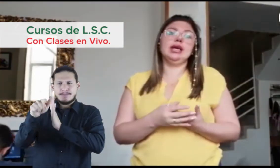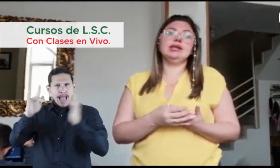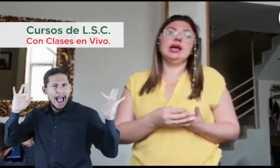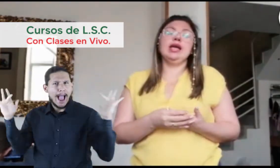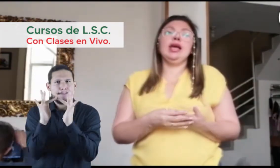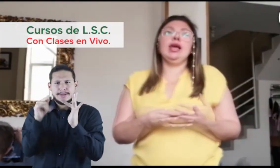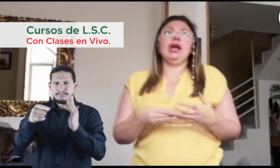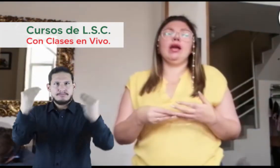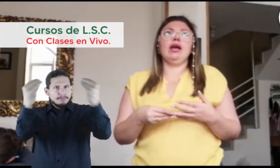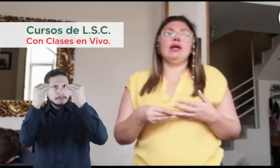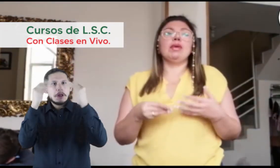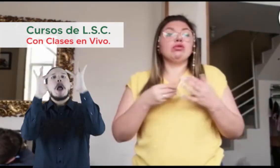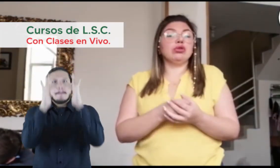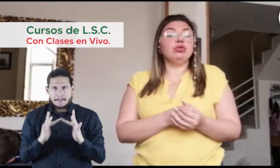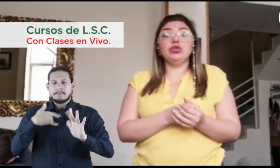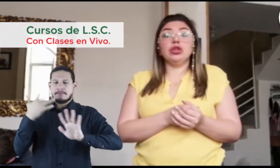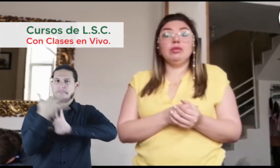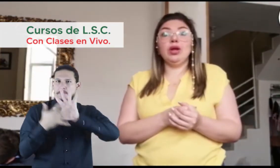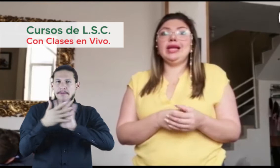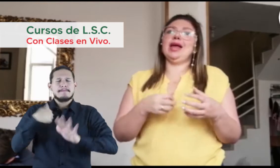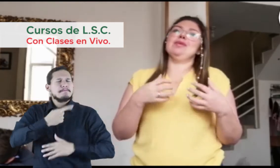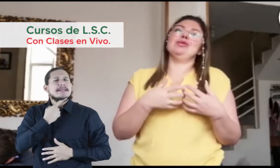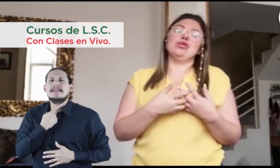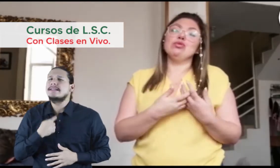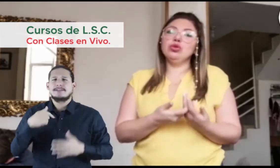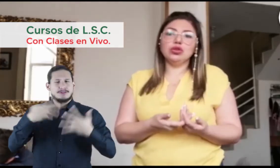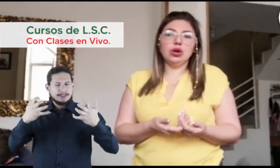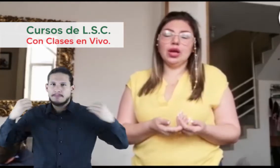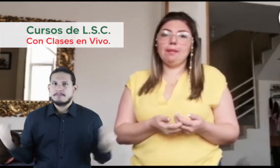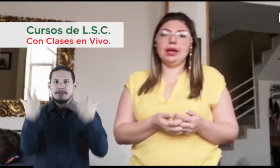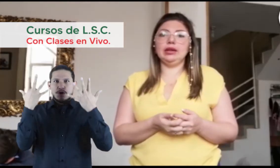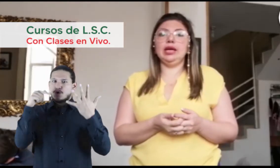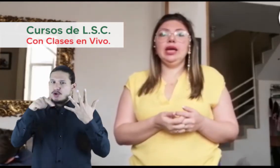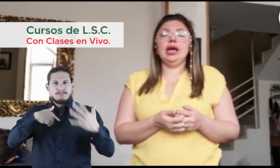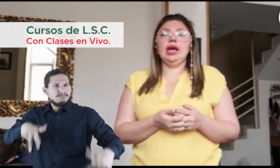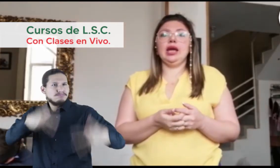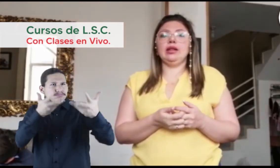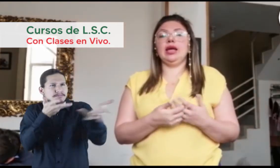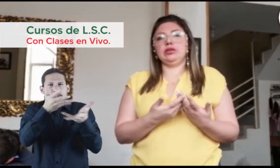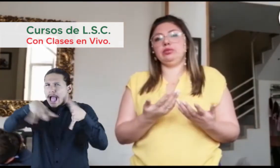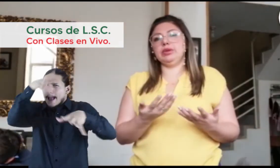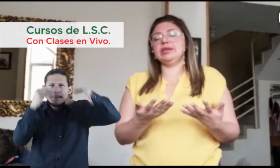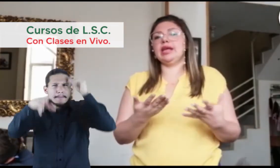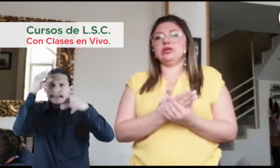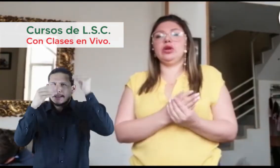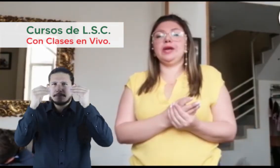enseñanza. Me gustó mucho la modalidad, me gustó mucho lo que aprendí, de hecho pues estoy